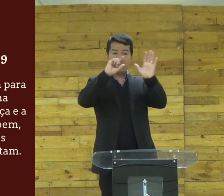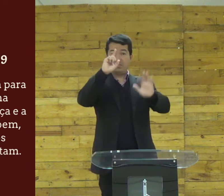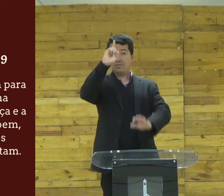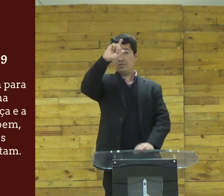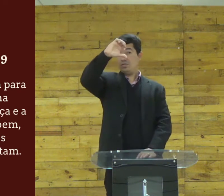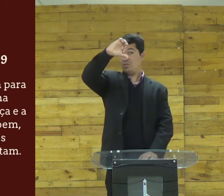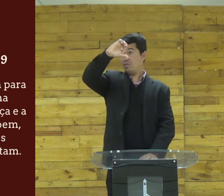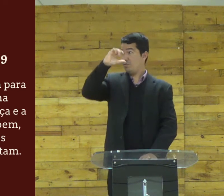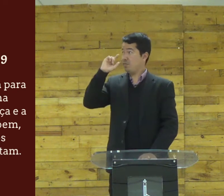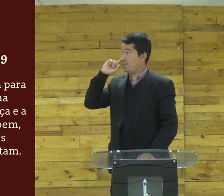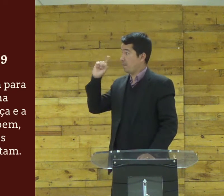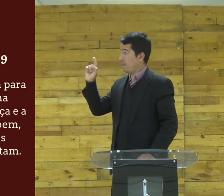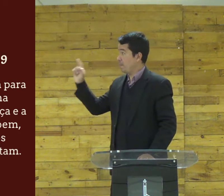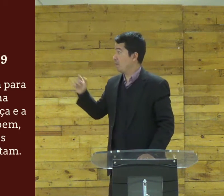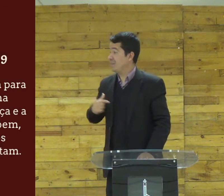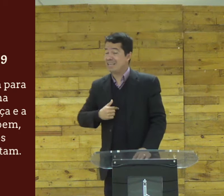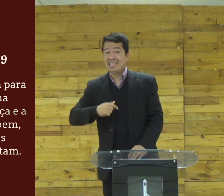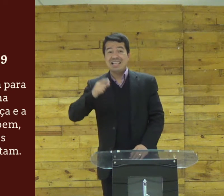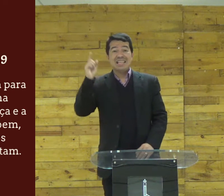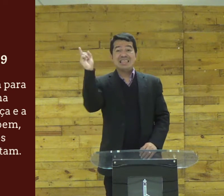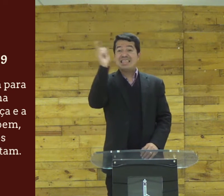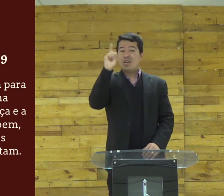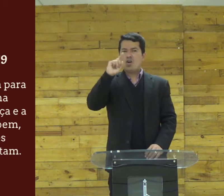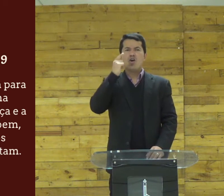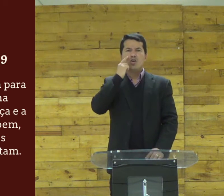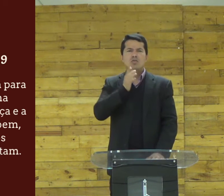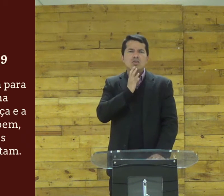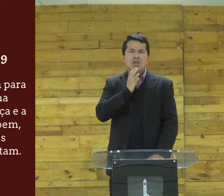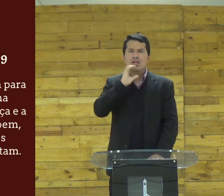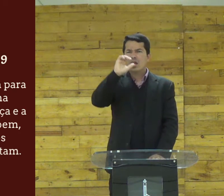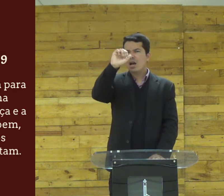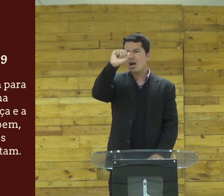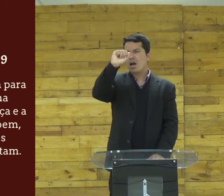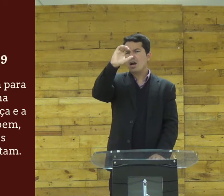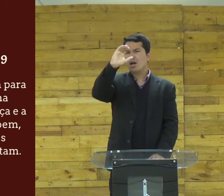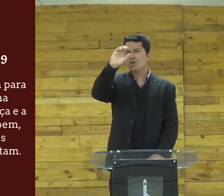no versículo 19 o que que nós aprendemos com o versículo